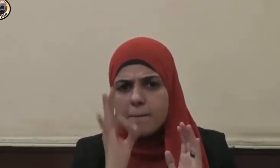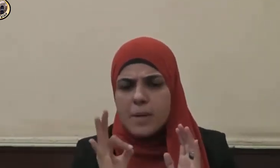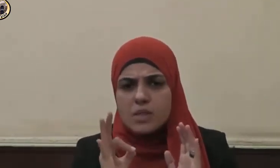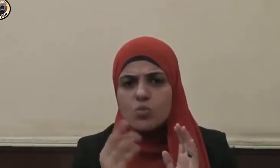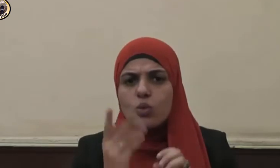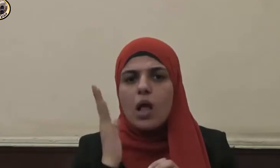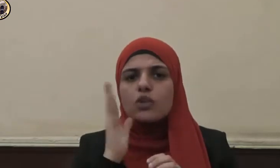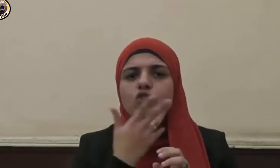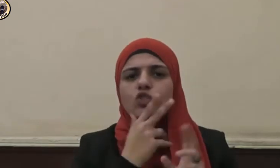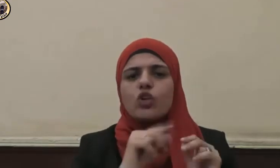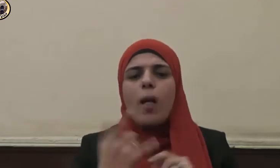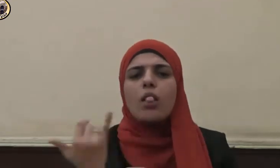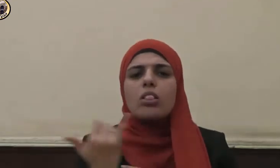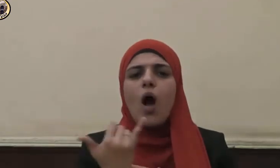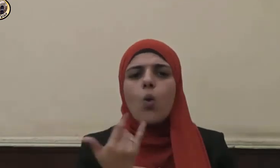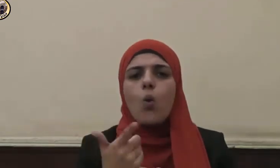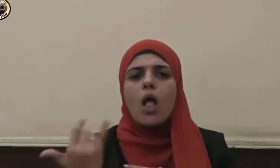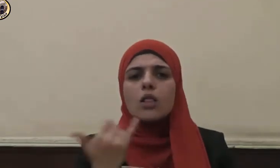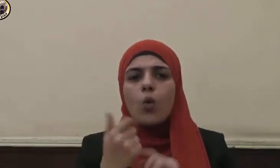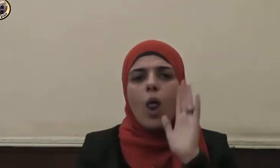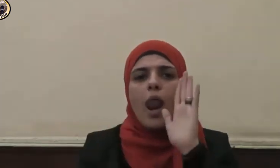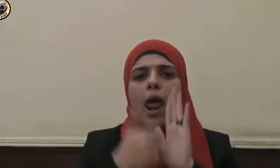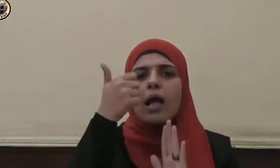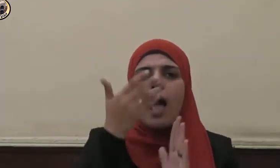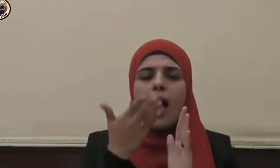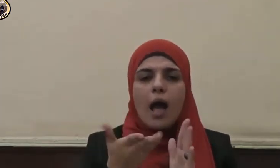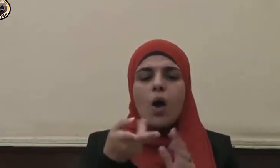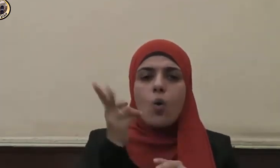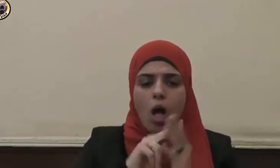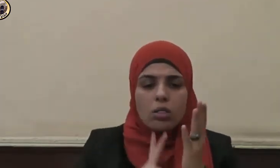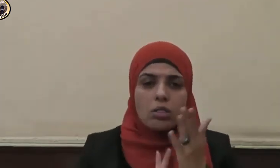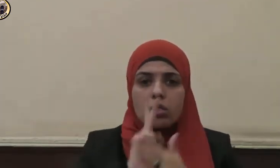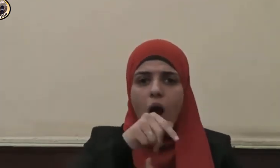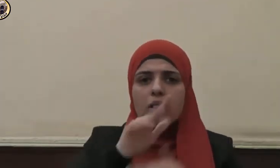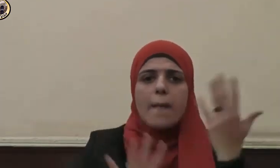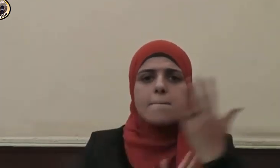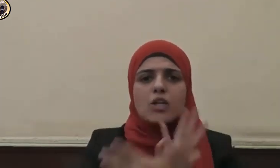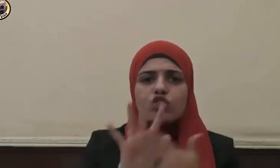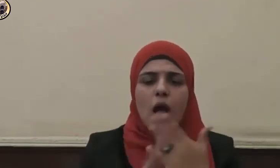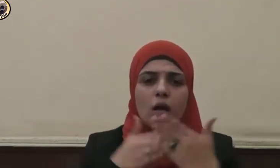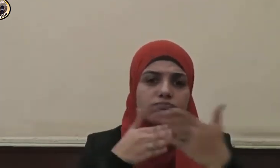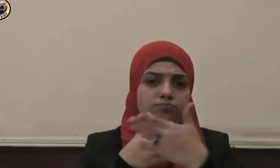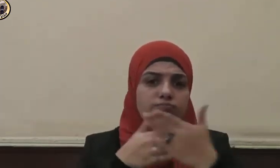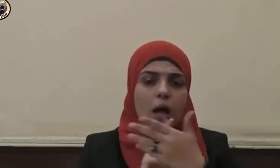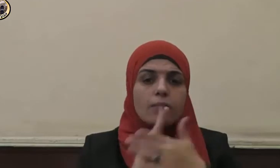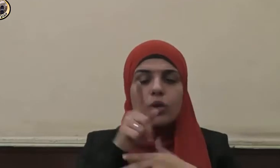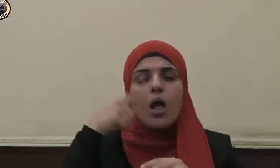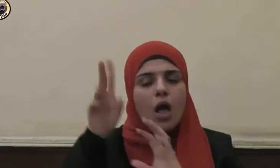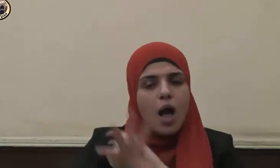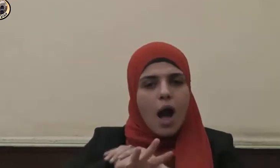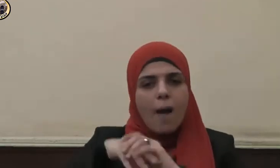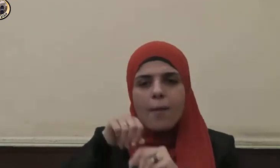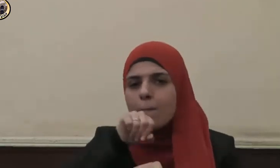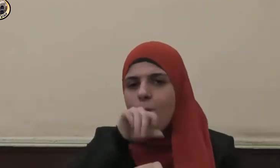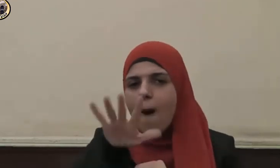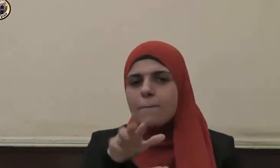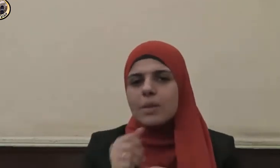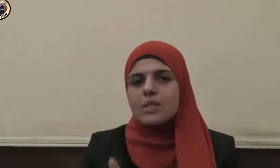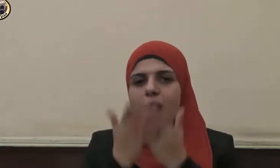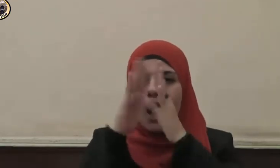ضرورات النجاح وتخطي الأزمات فقد جهز النبي صلى الله عليه وسلم